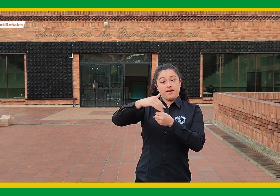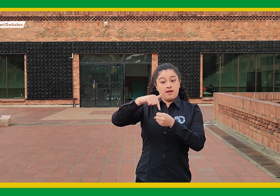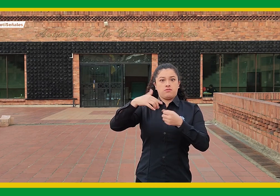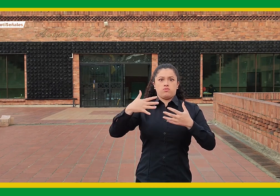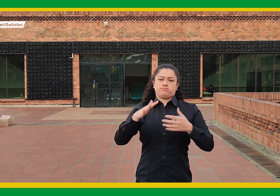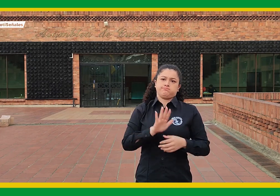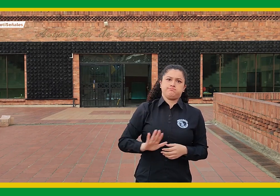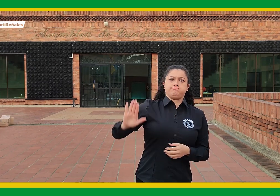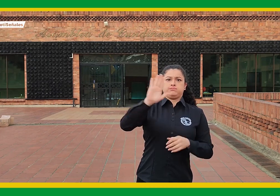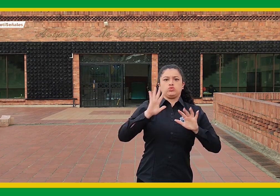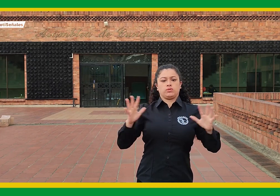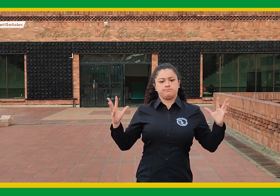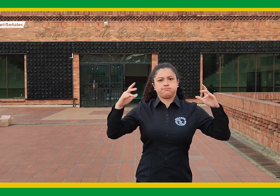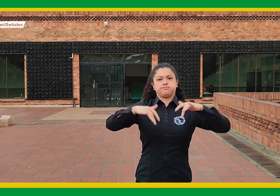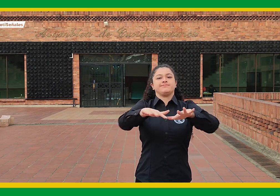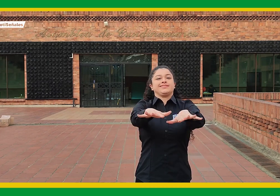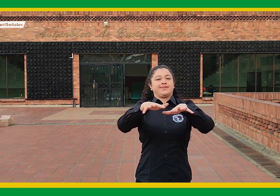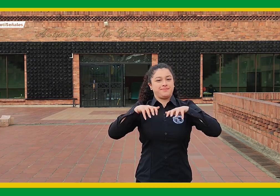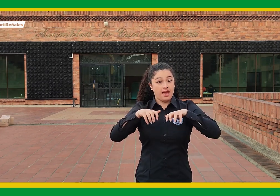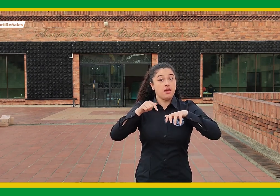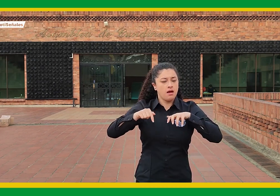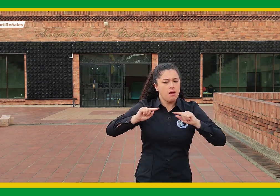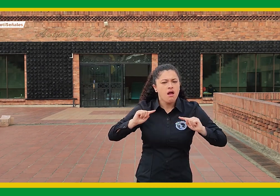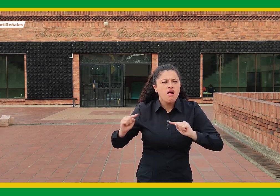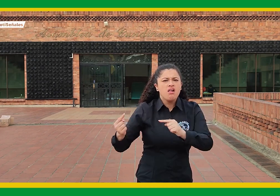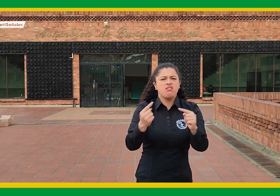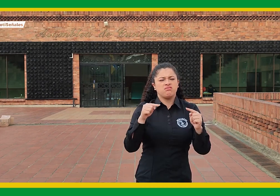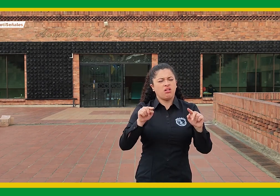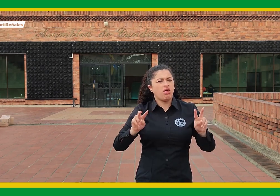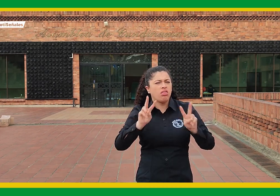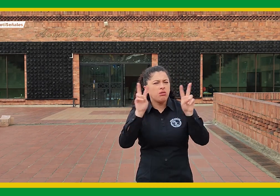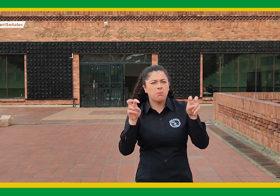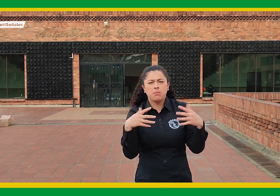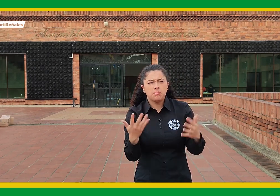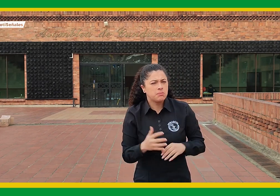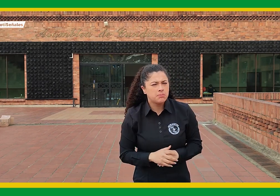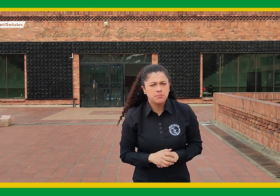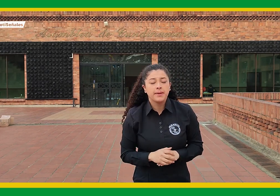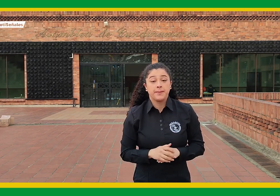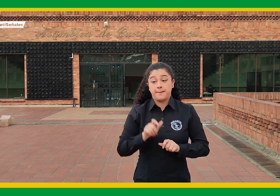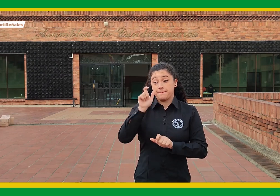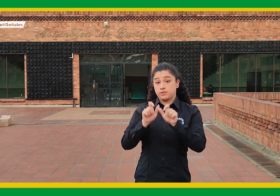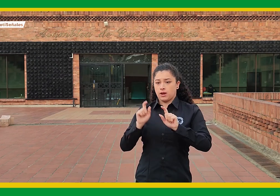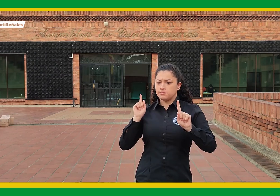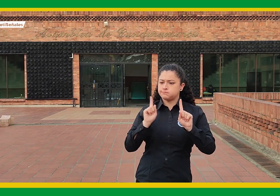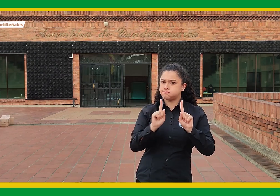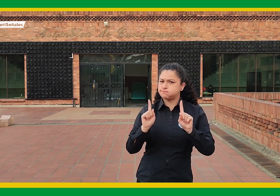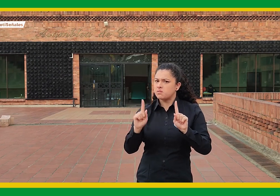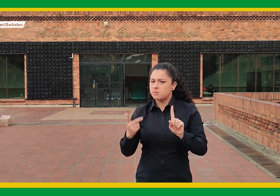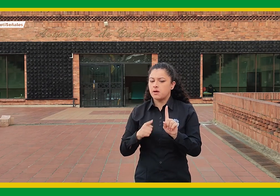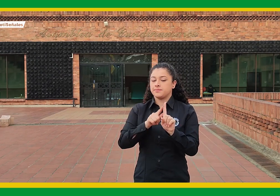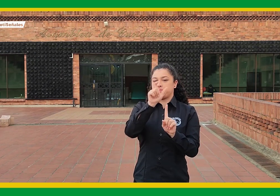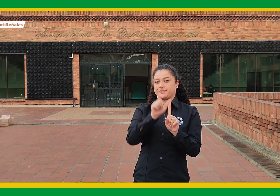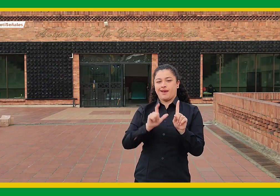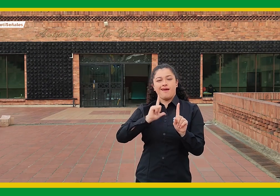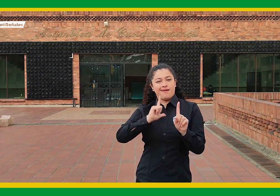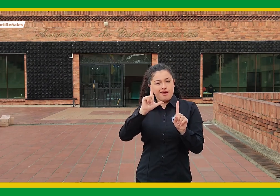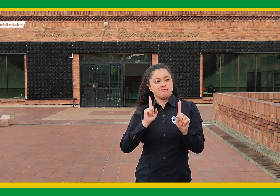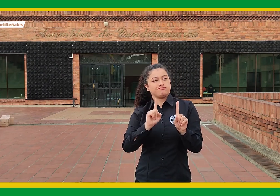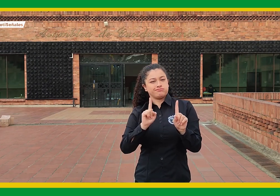Asamblea Departamental de Cundinamarca, donde se ha llevado a cabo una discusión de varios líderes asesores,